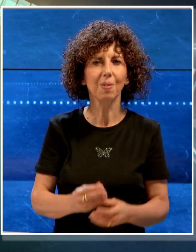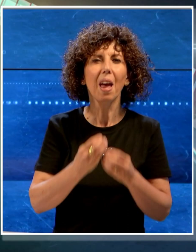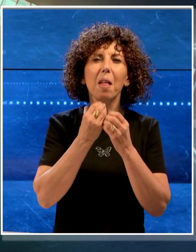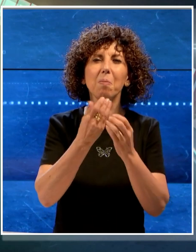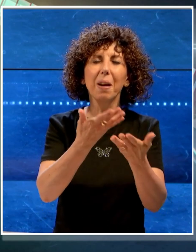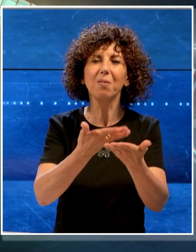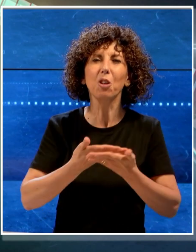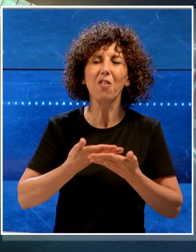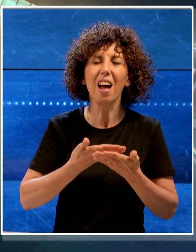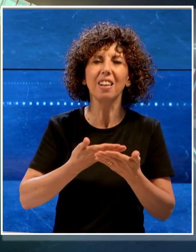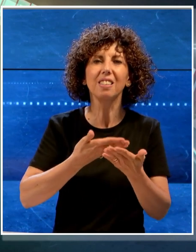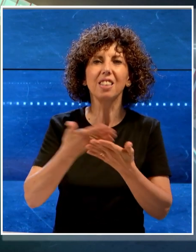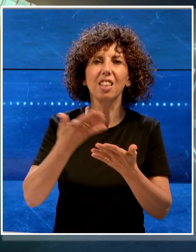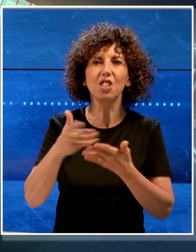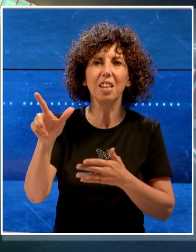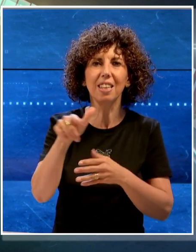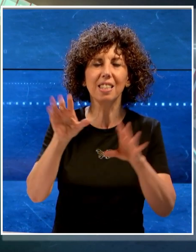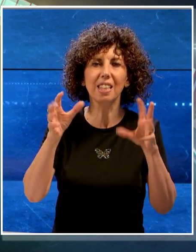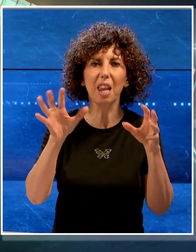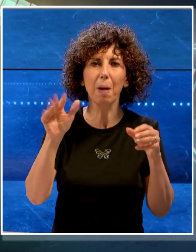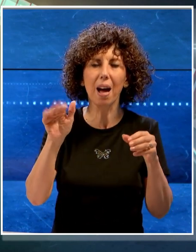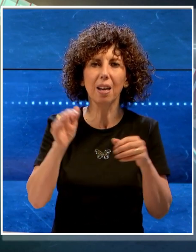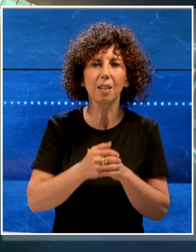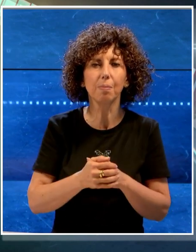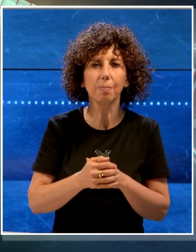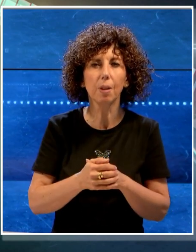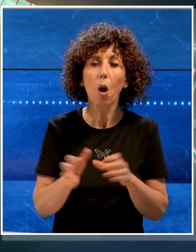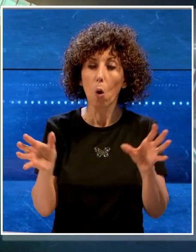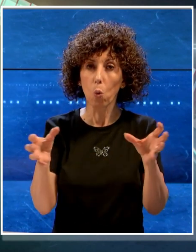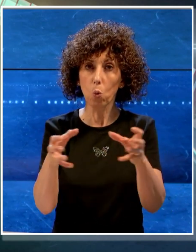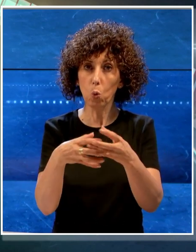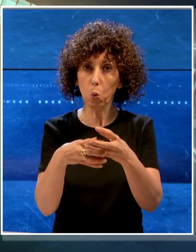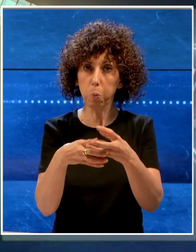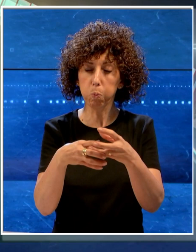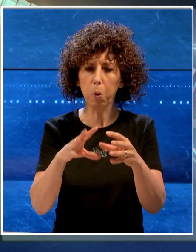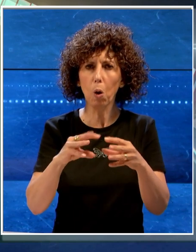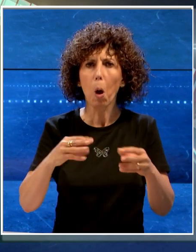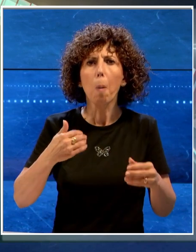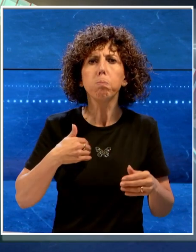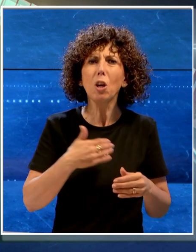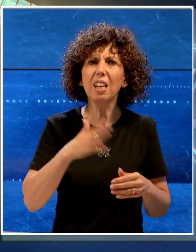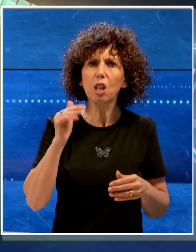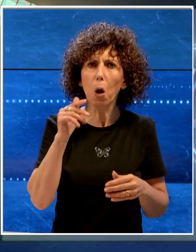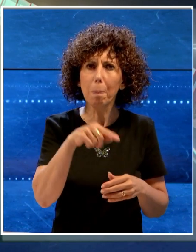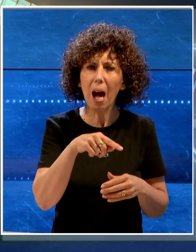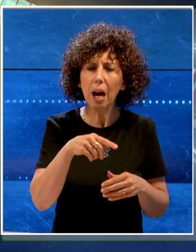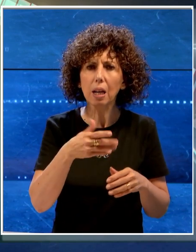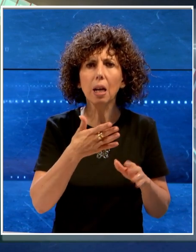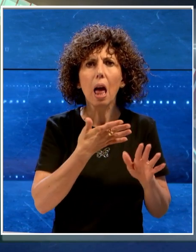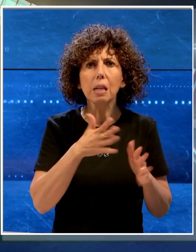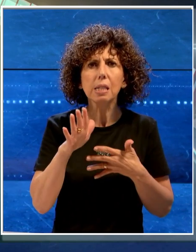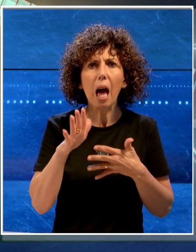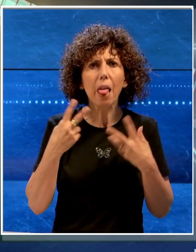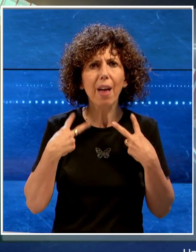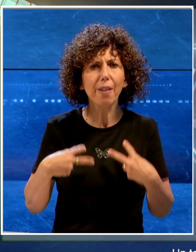Ben trovati con il TgList di Telebari, un team multidisciplinare del Policlinico di Bari ha salvato la